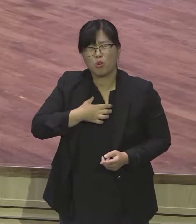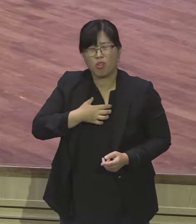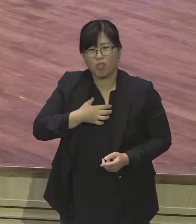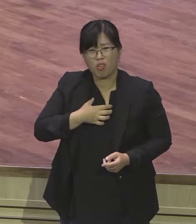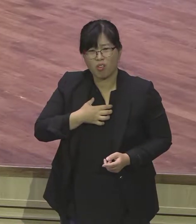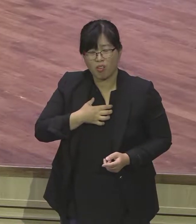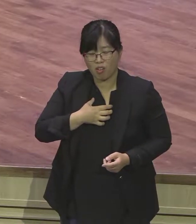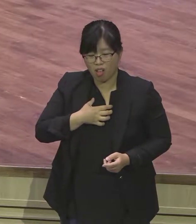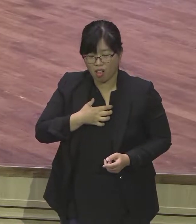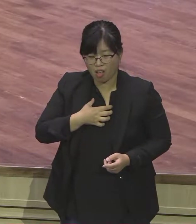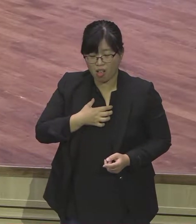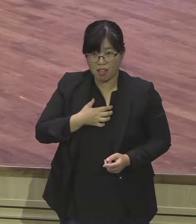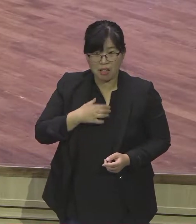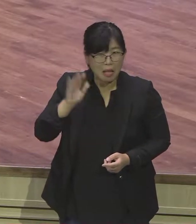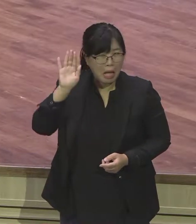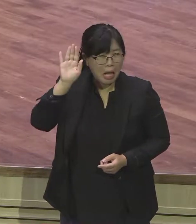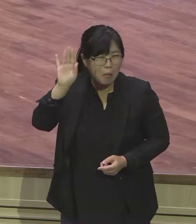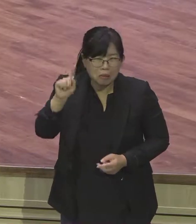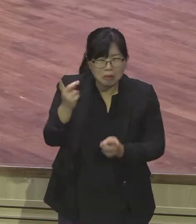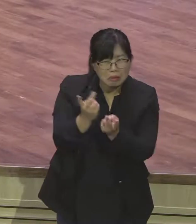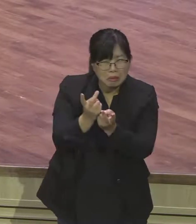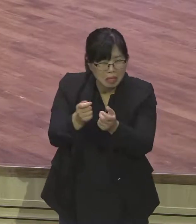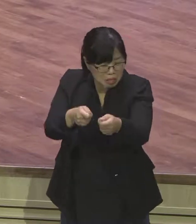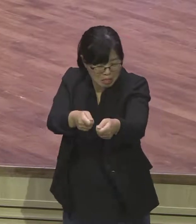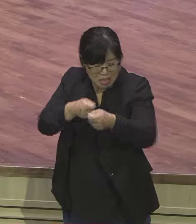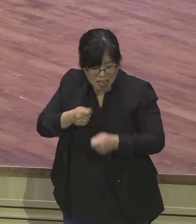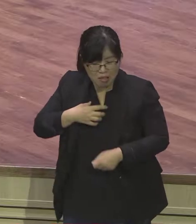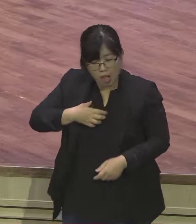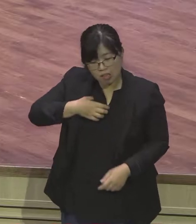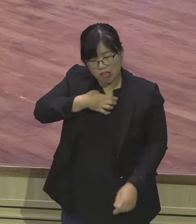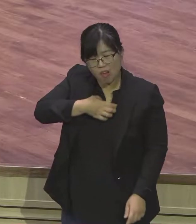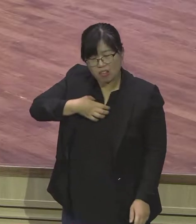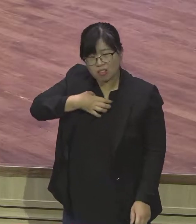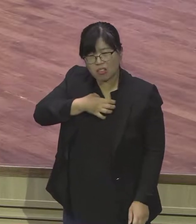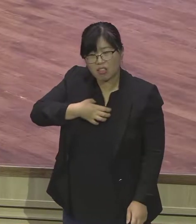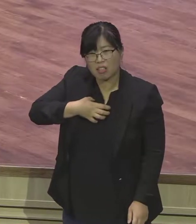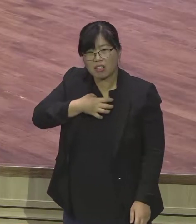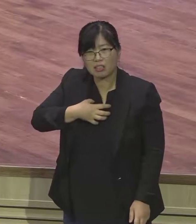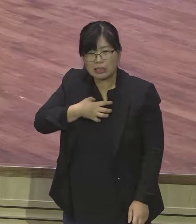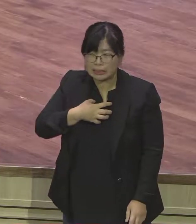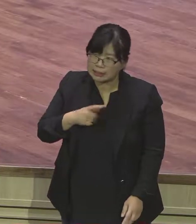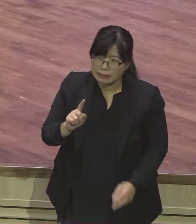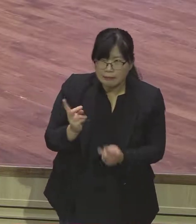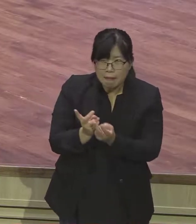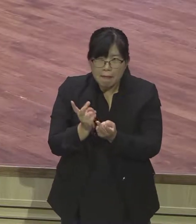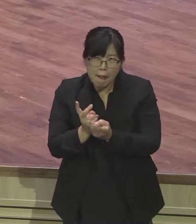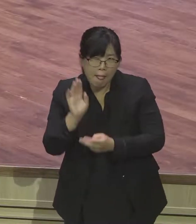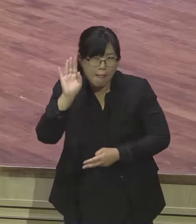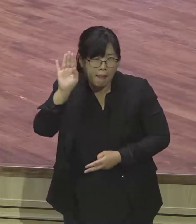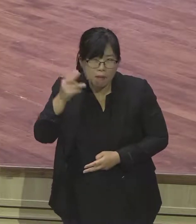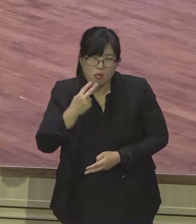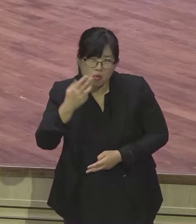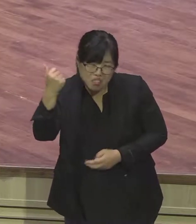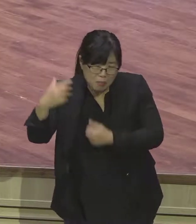소심한 생각에 까다로운 성질에 염려 체질에 걸려가지고